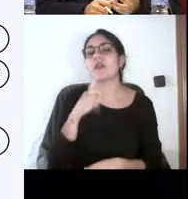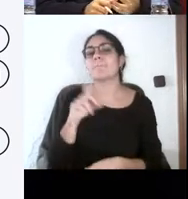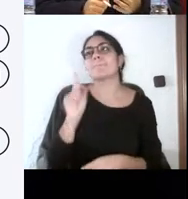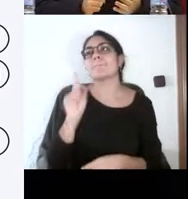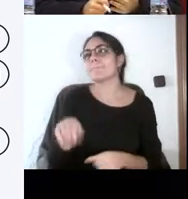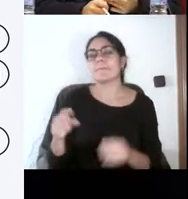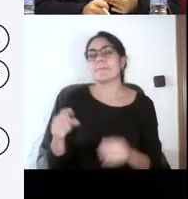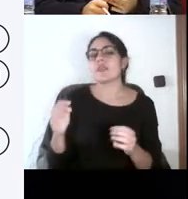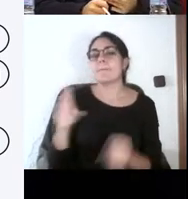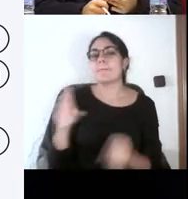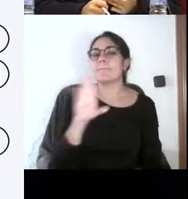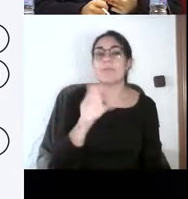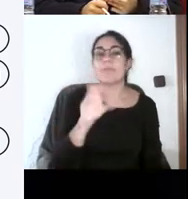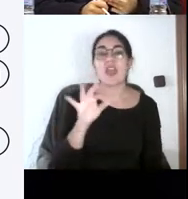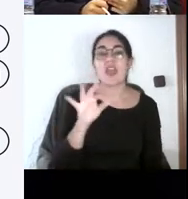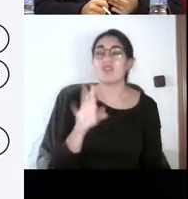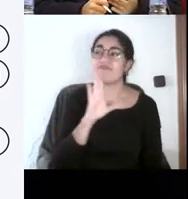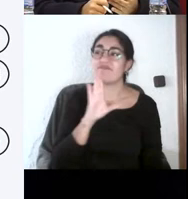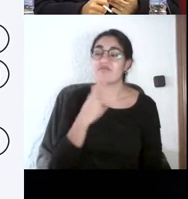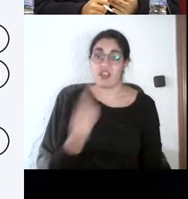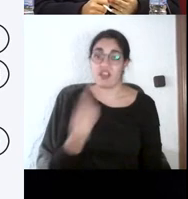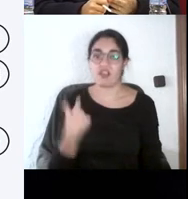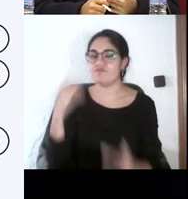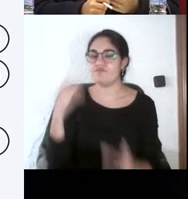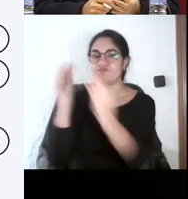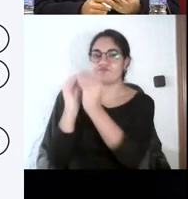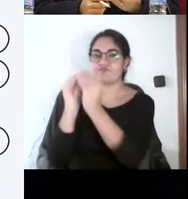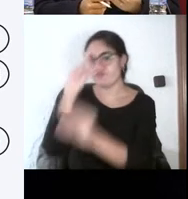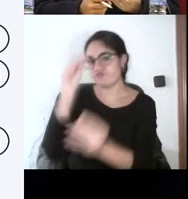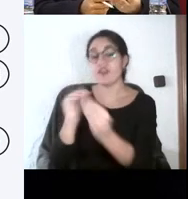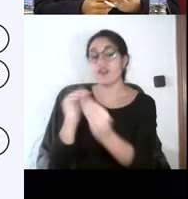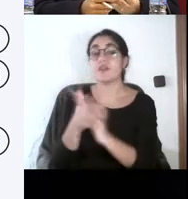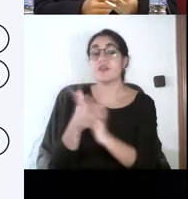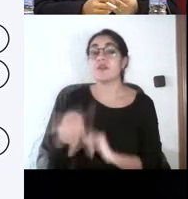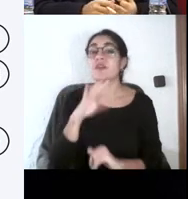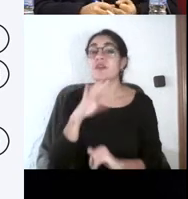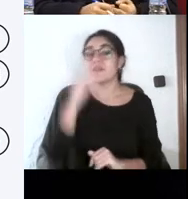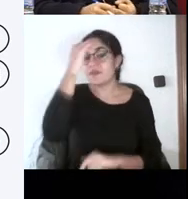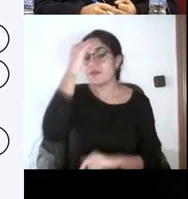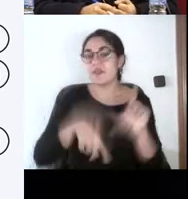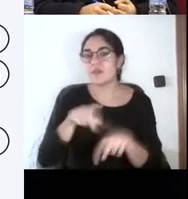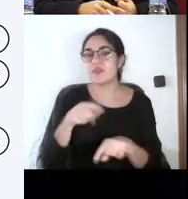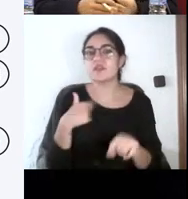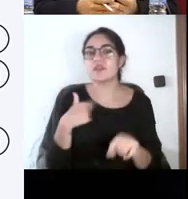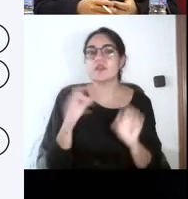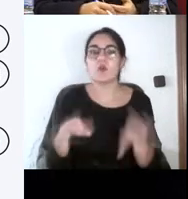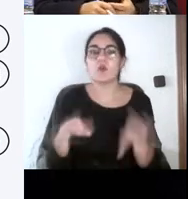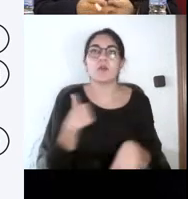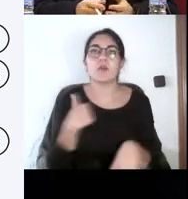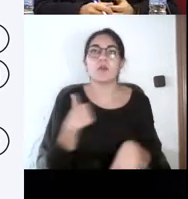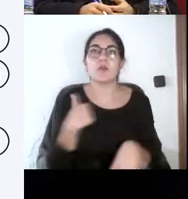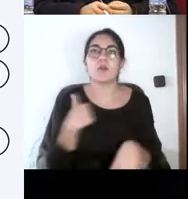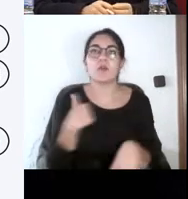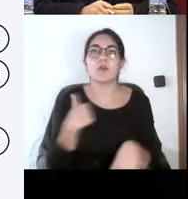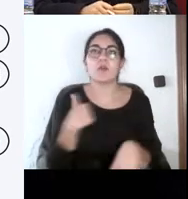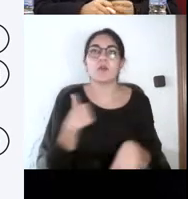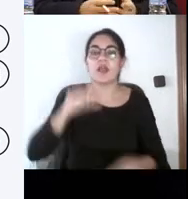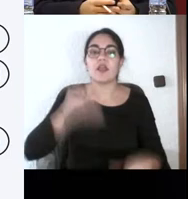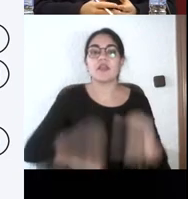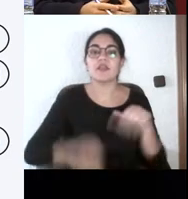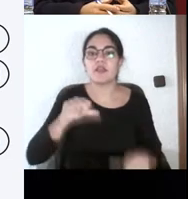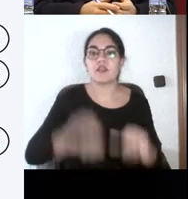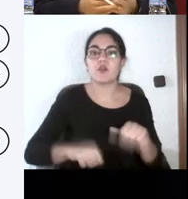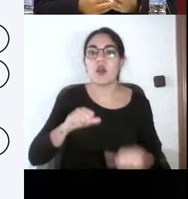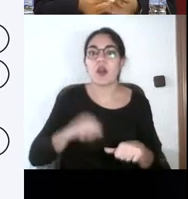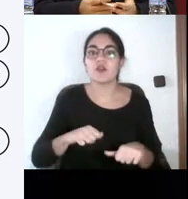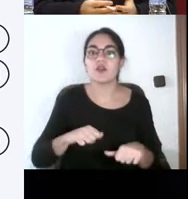nivel, depende de los competencias que quieres trabajar. Yo casi preferiría que el cirujero que me va a operar no consulte a internet como está